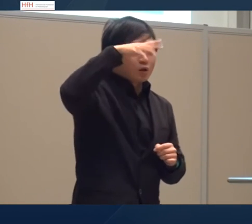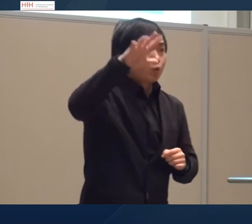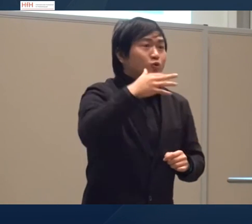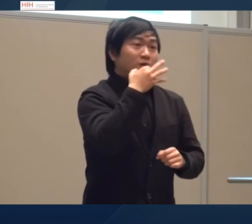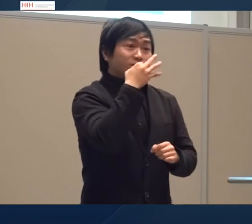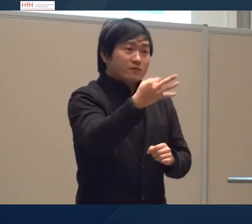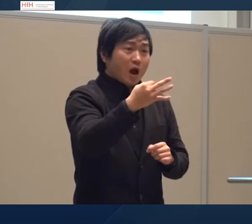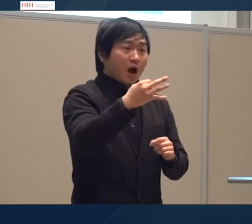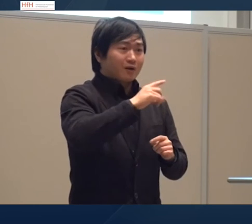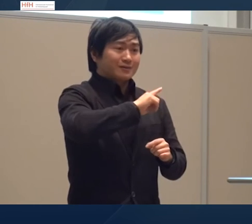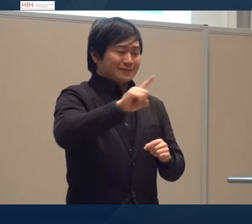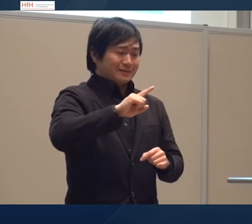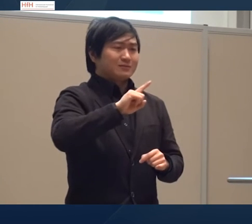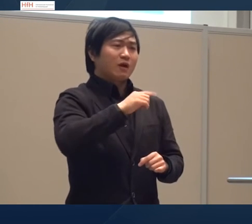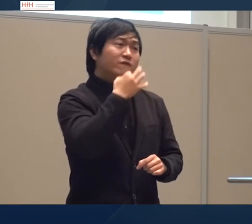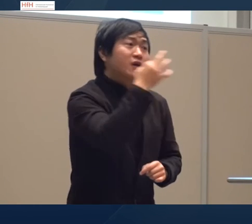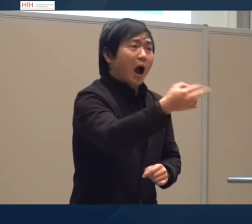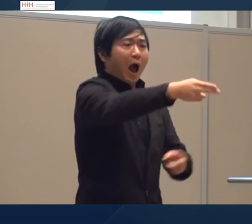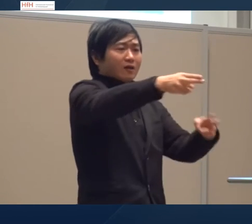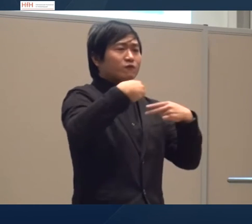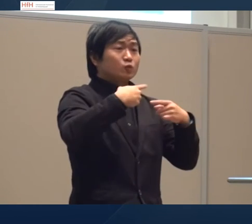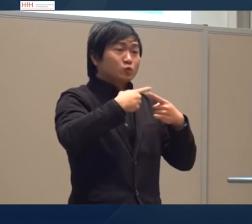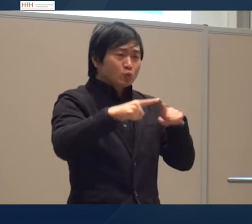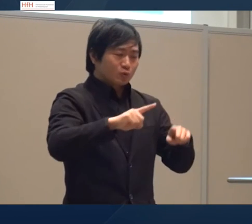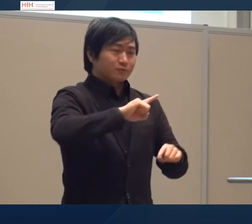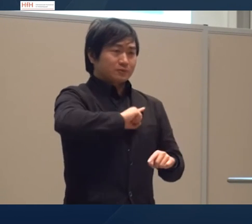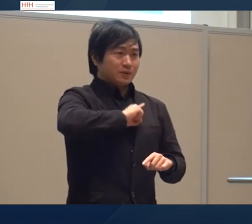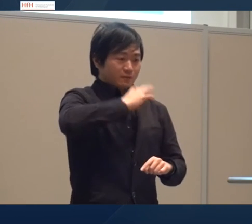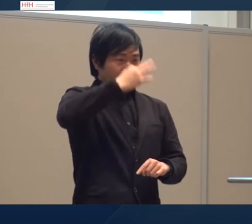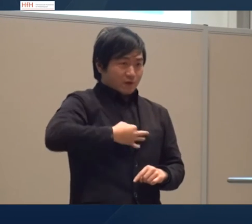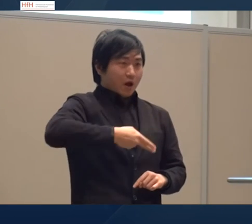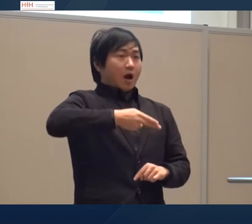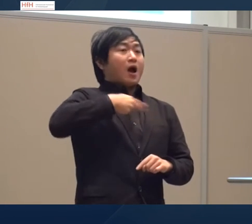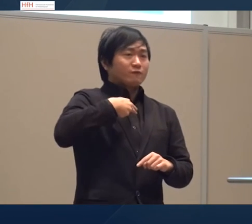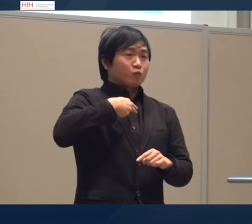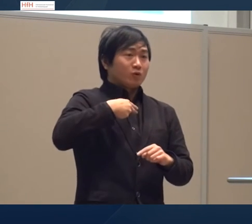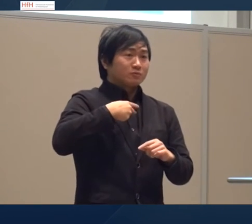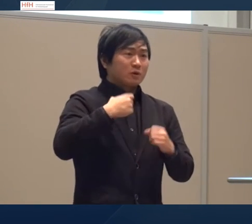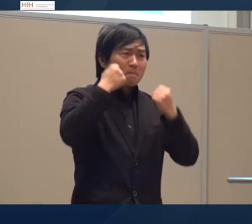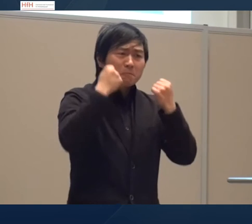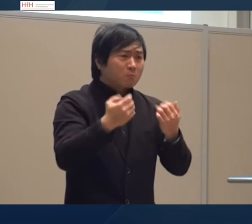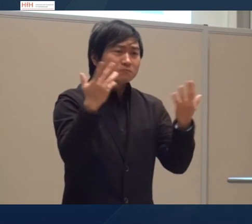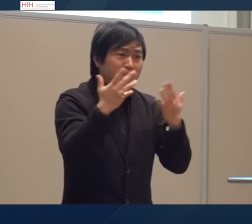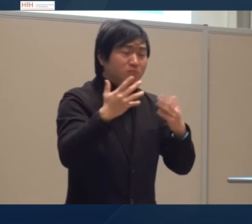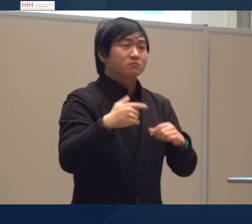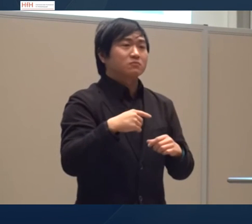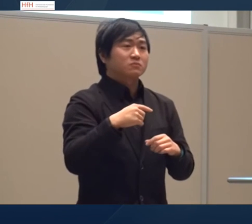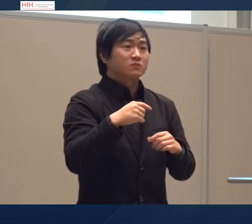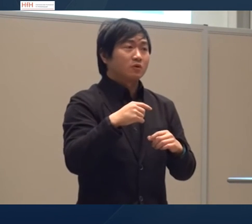rhetorische Frage wäre zum Beispiel man erwartet gar keine Antwort sondern ich beantworte die Frage im Prinzip schon selber das wird